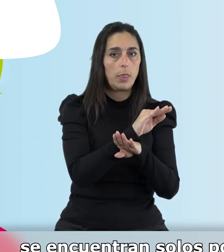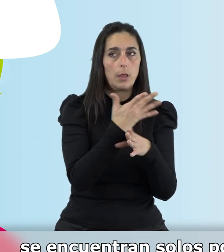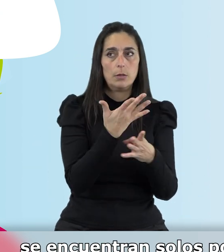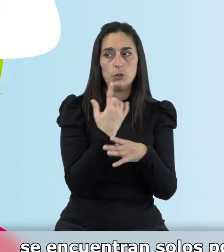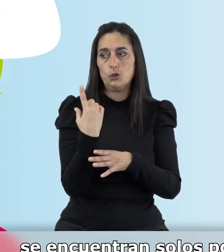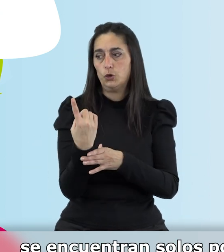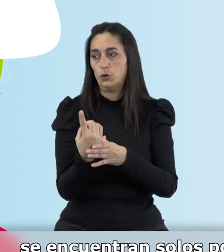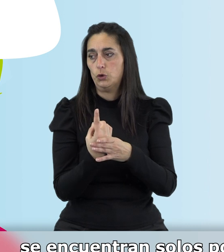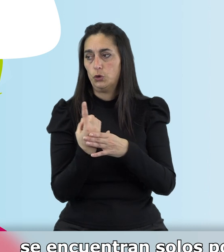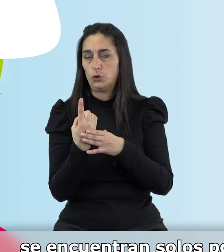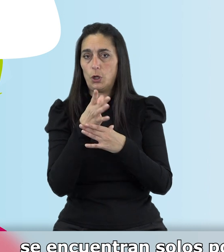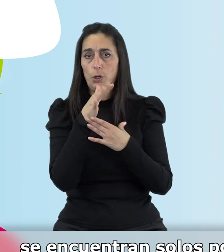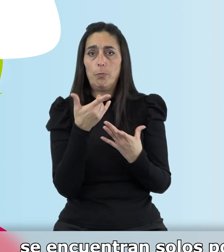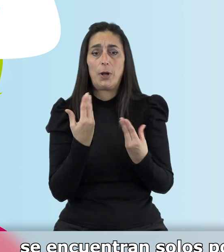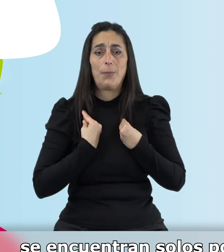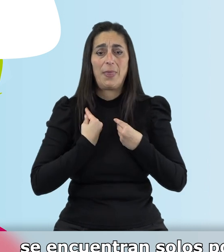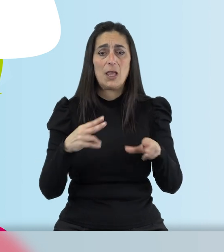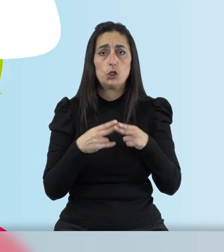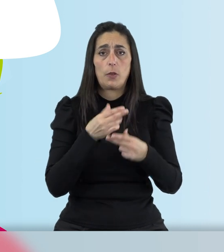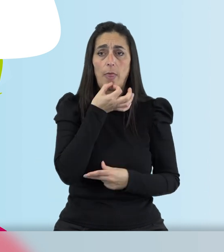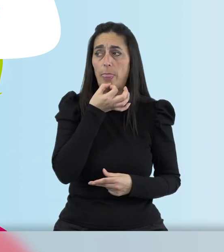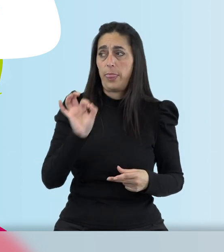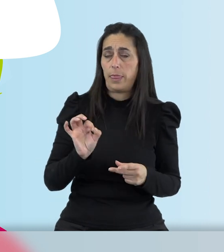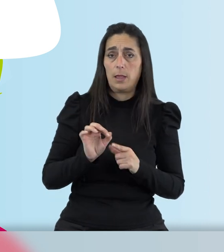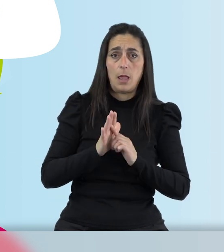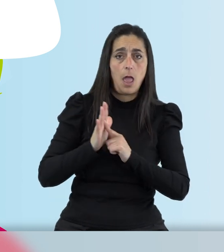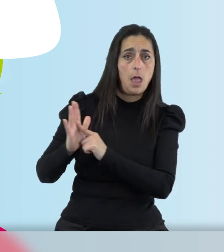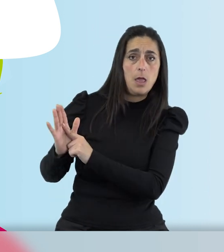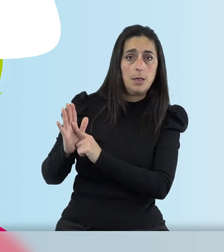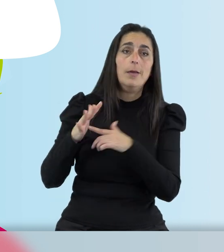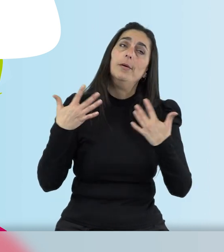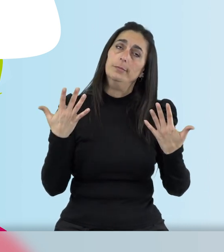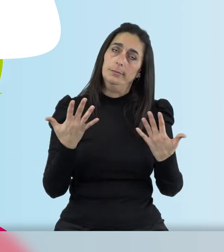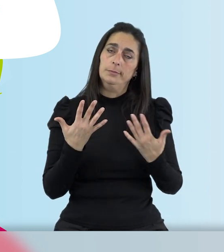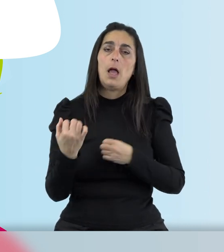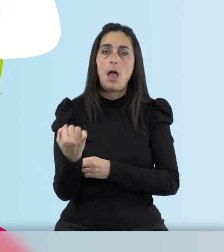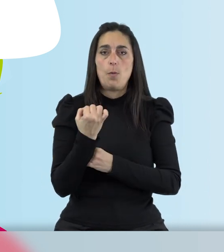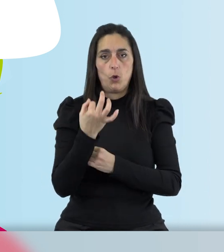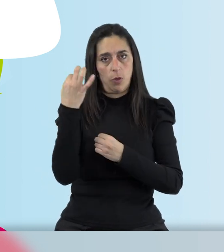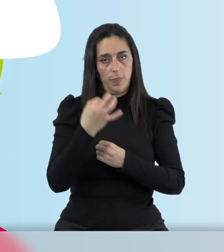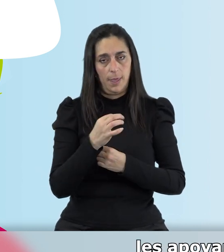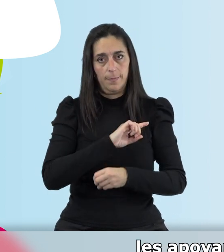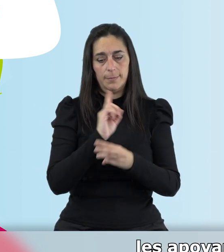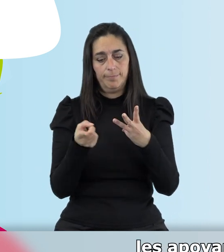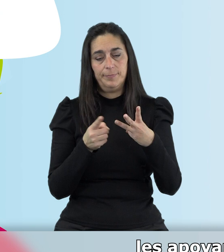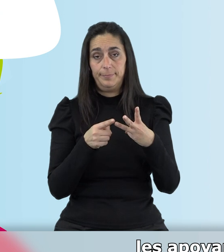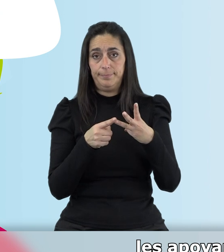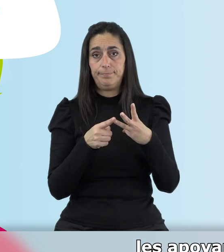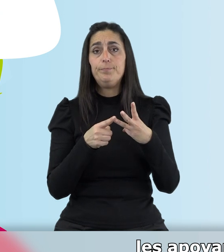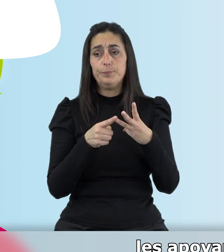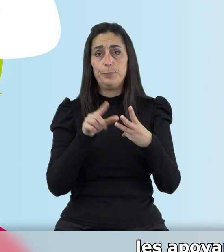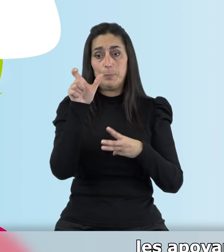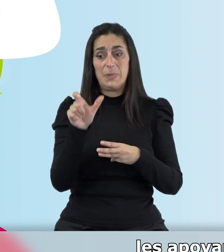se encuentran solos porque han tenido que renunciar a su vida social y eso requiere apoyos. Y en tercer lugar, les